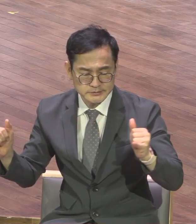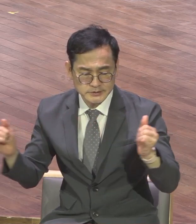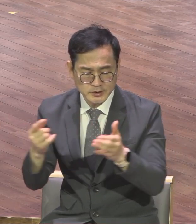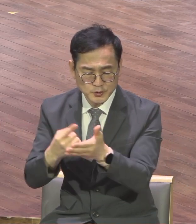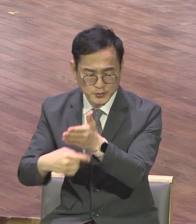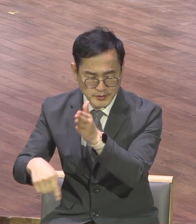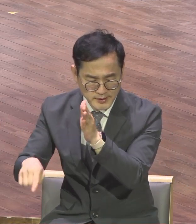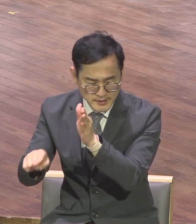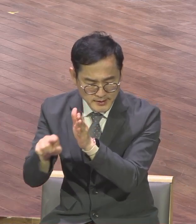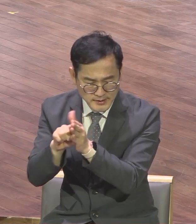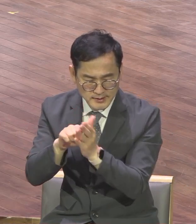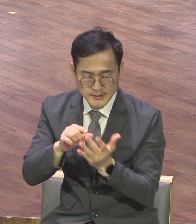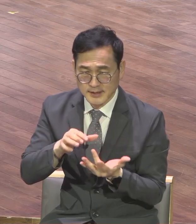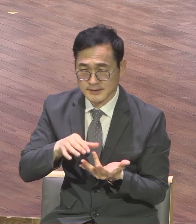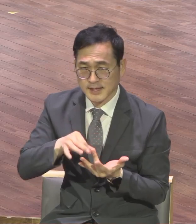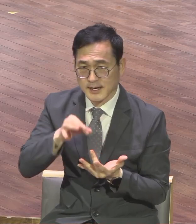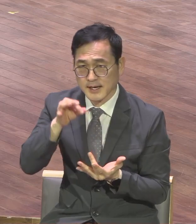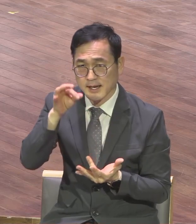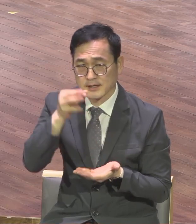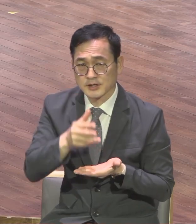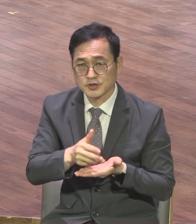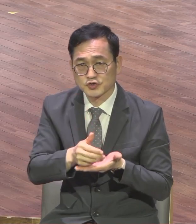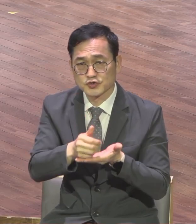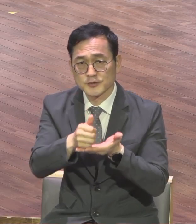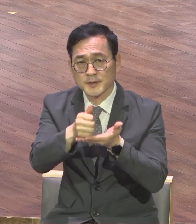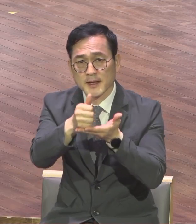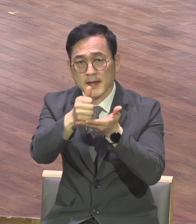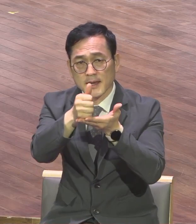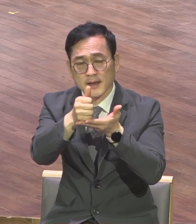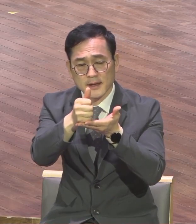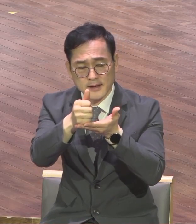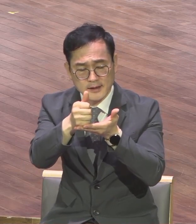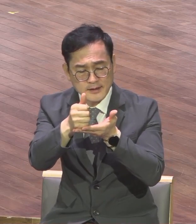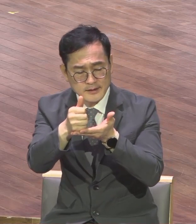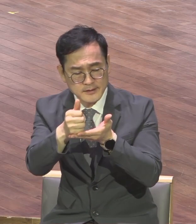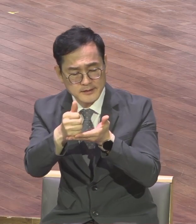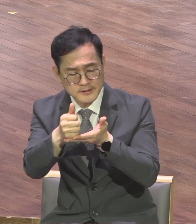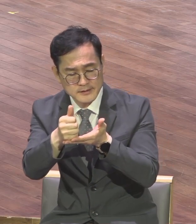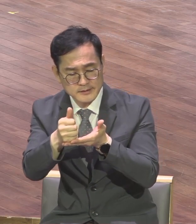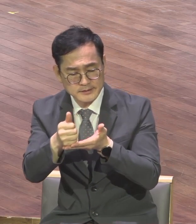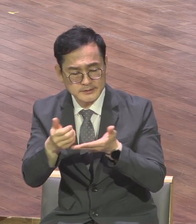백한 줄의 그릇으로 세우사